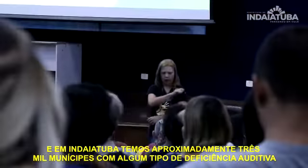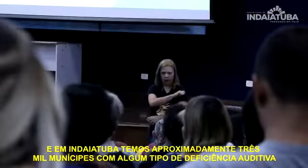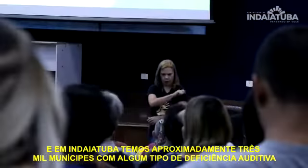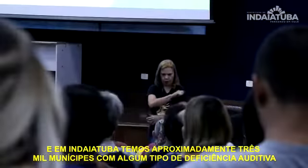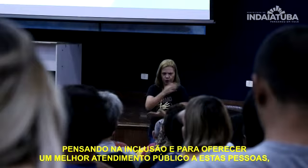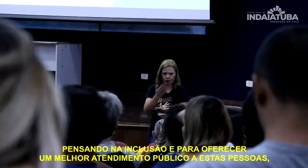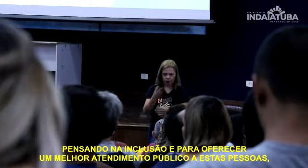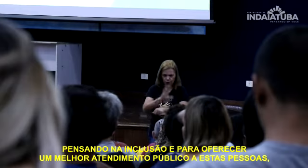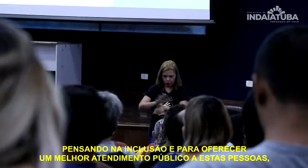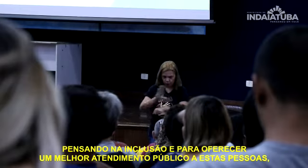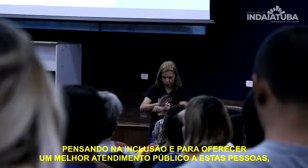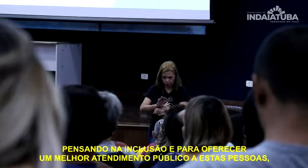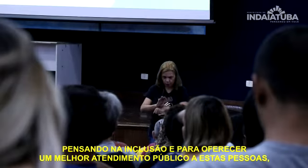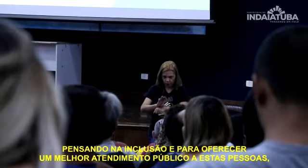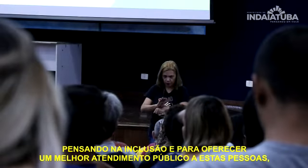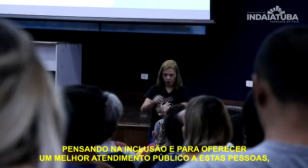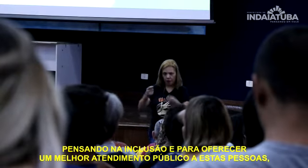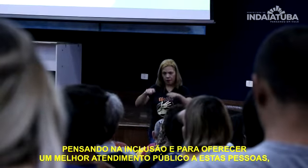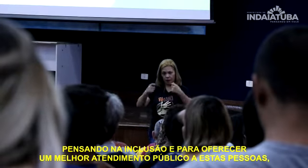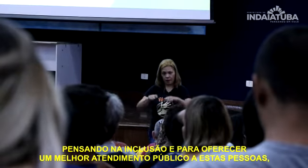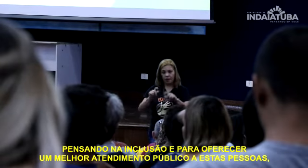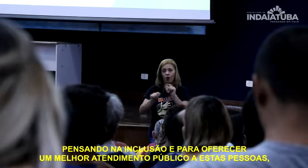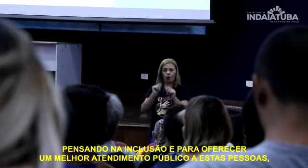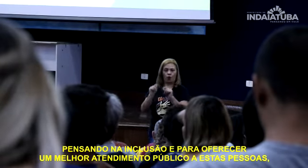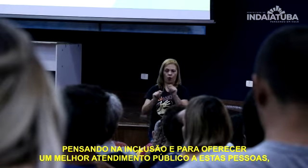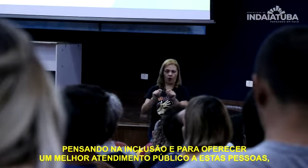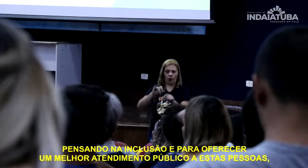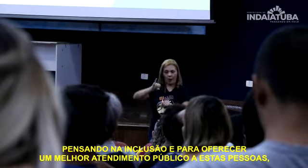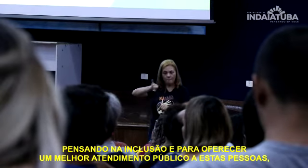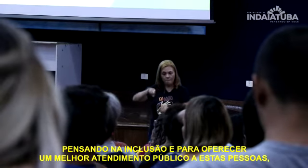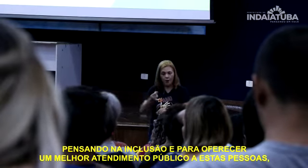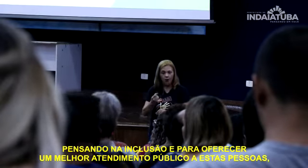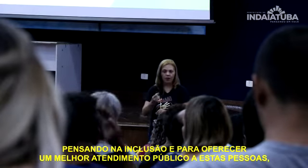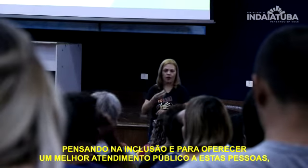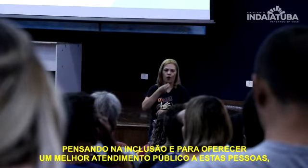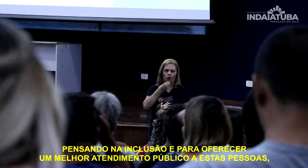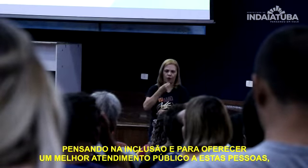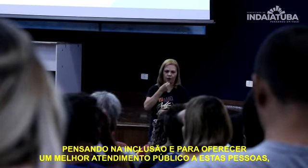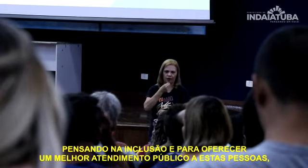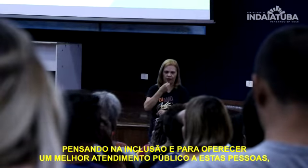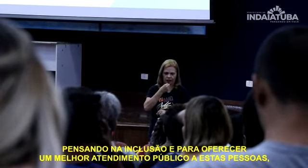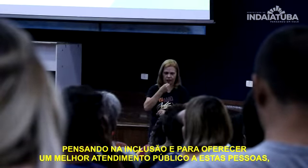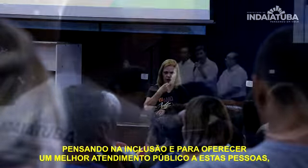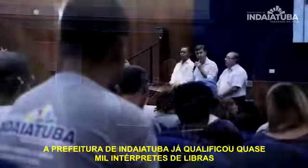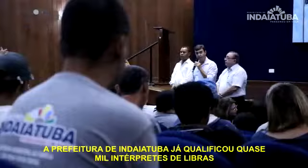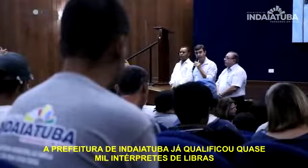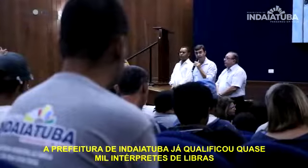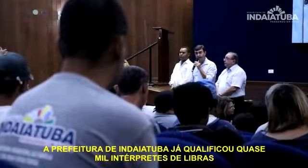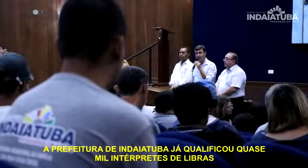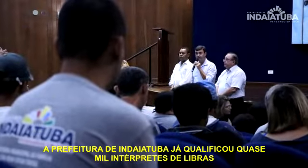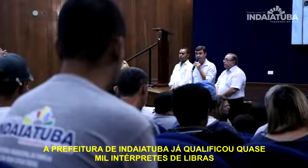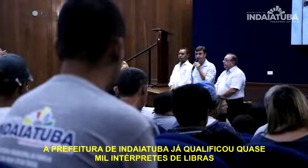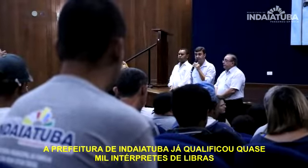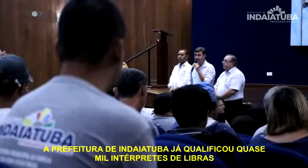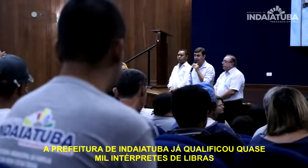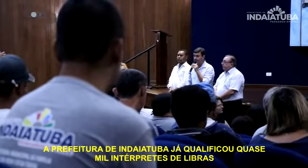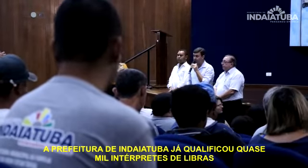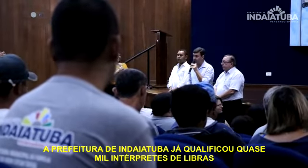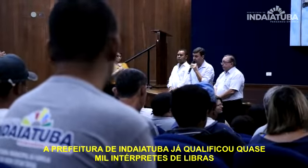auditiva. Pensando na inclusão e para oferecer um melhor atendimento público a estas pessoas, a Prefeitura de Indaiatuba já